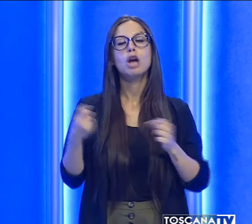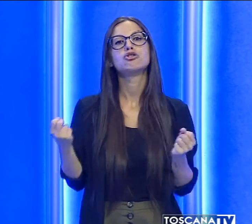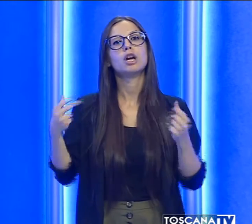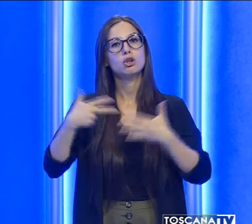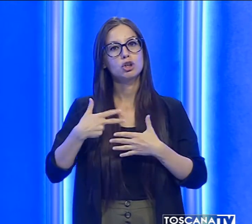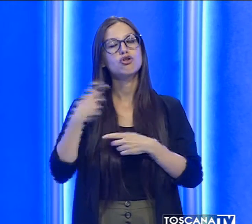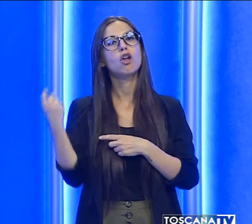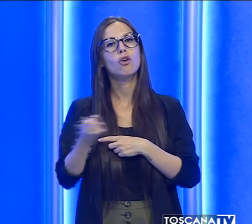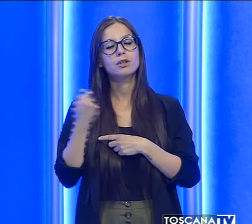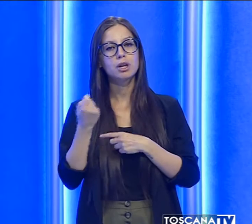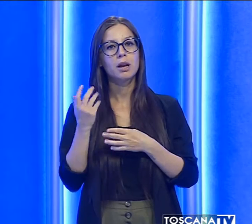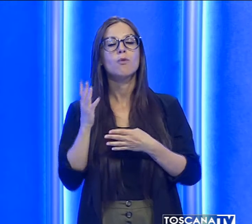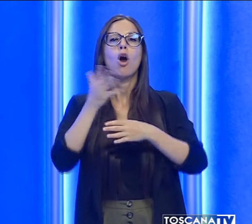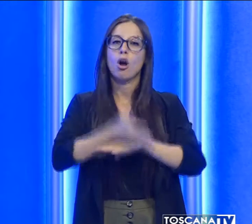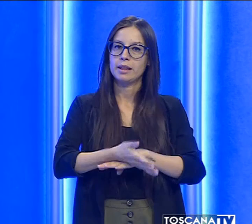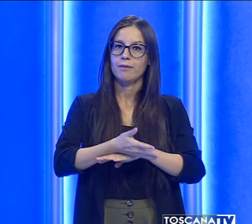e vigili del fuoco.